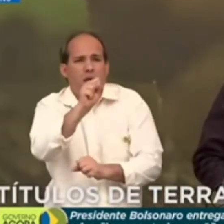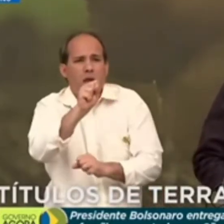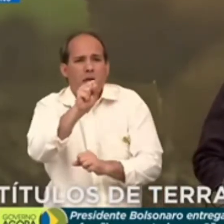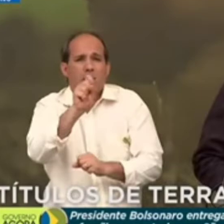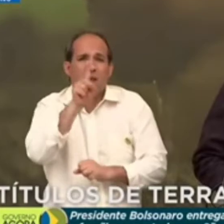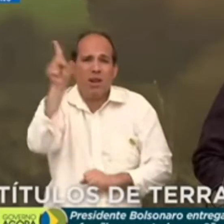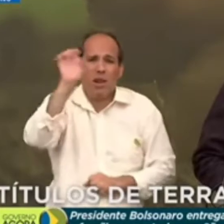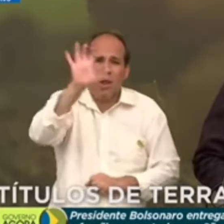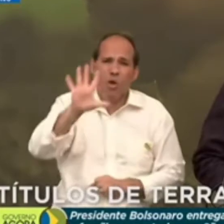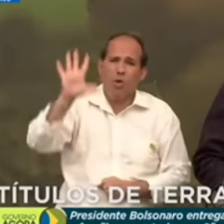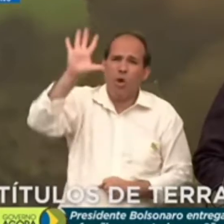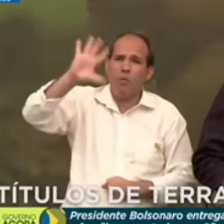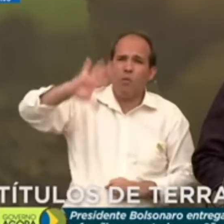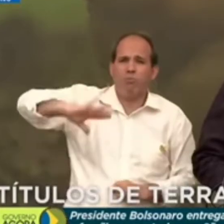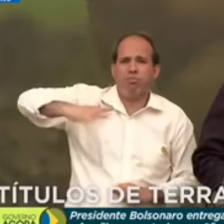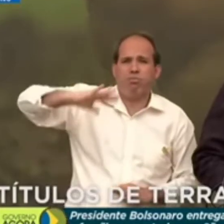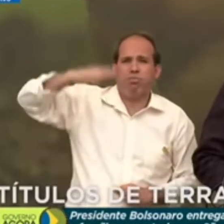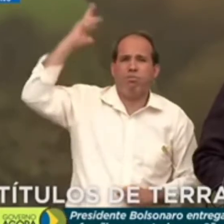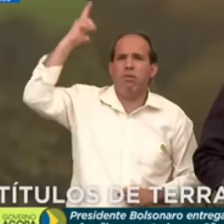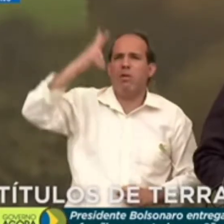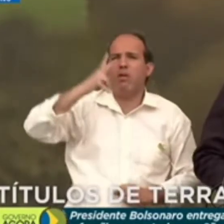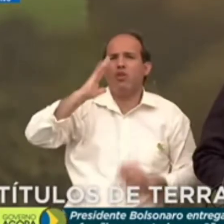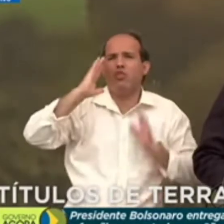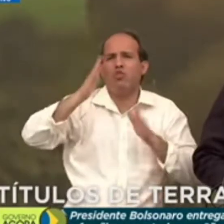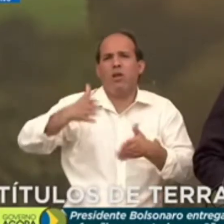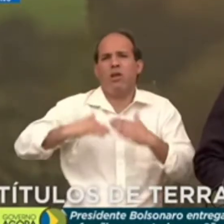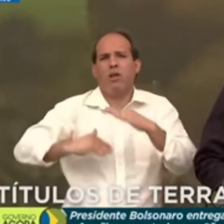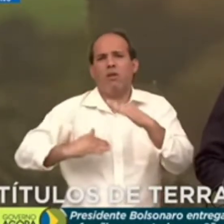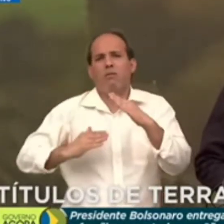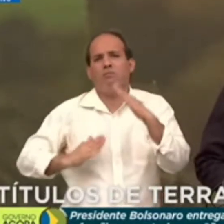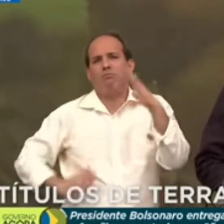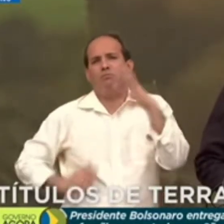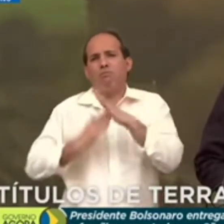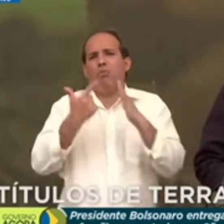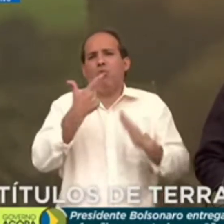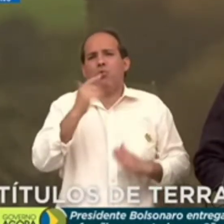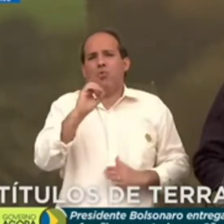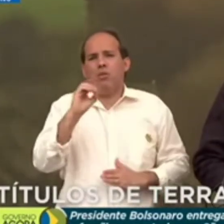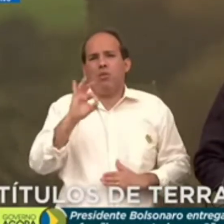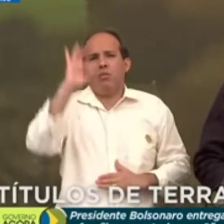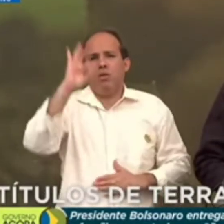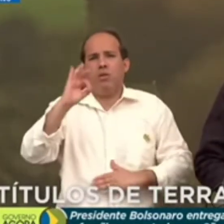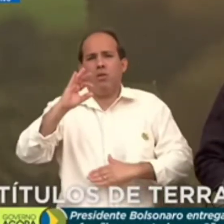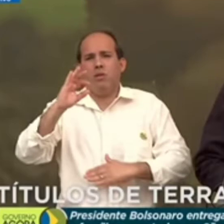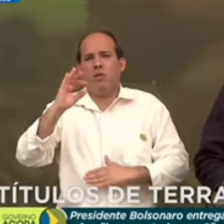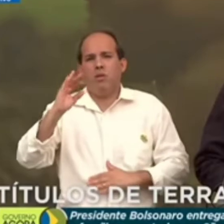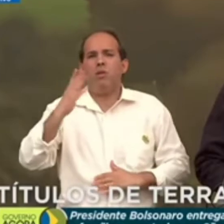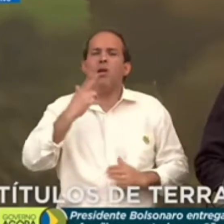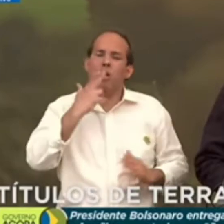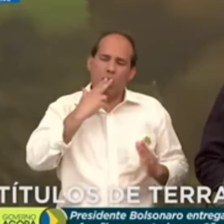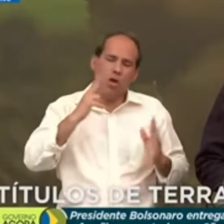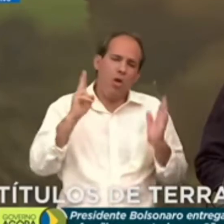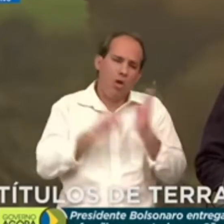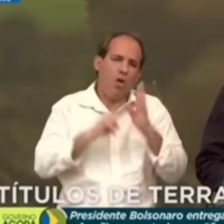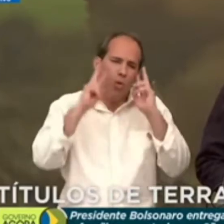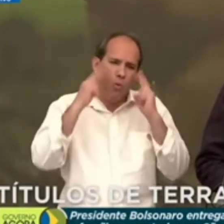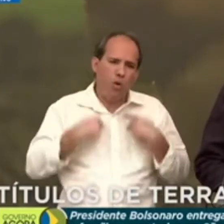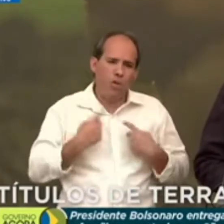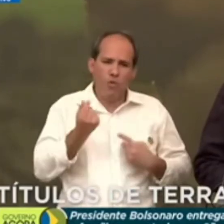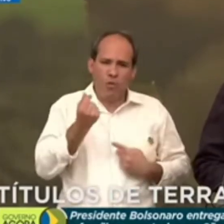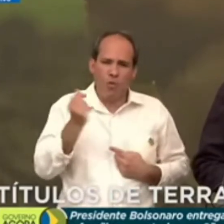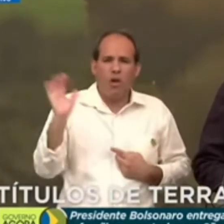na Europa subiu, próxima a 200%. Reconhecemos o preço alto aqui